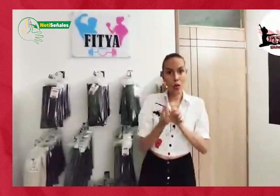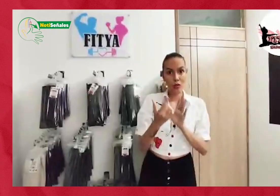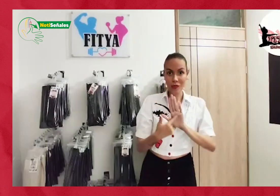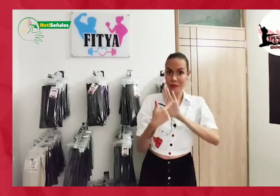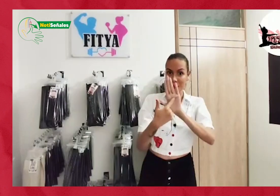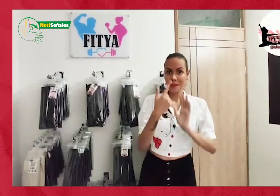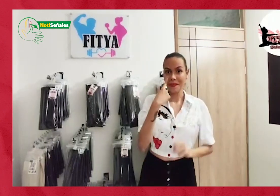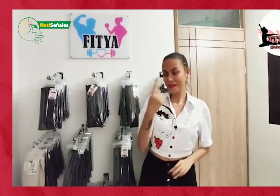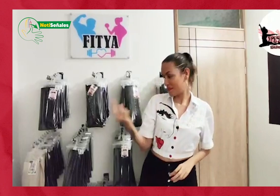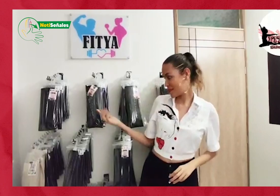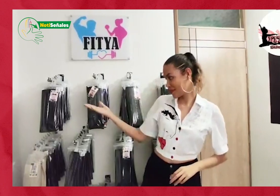Observen nuestros productos.